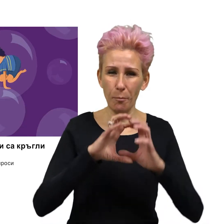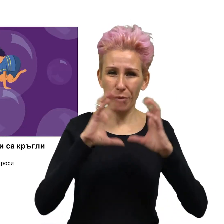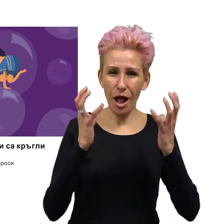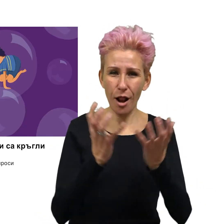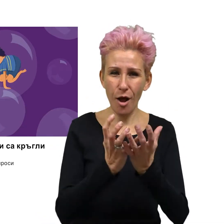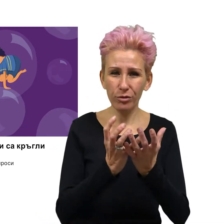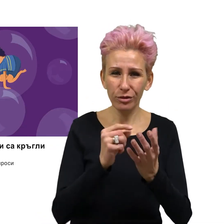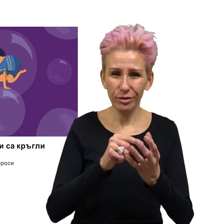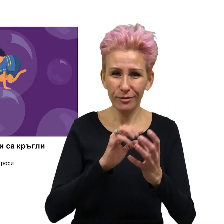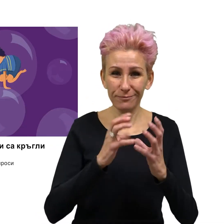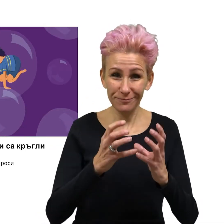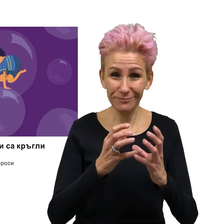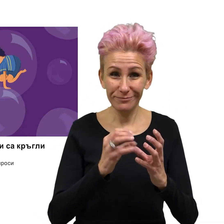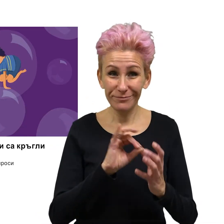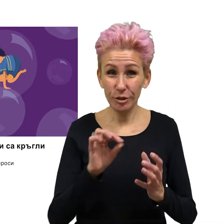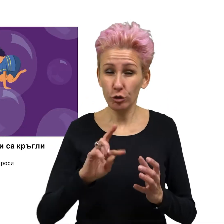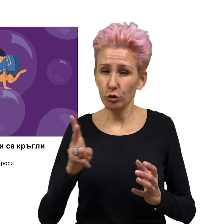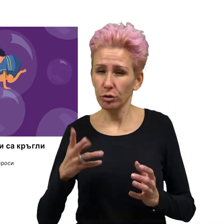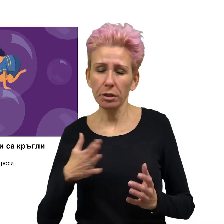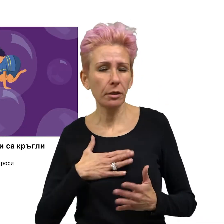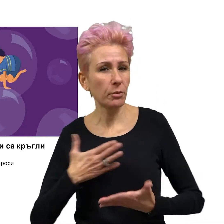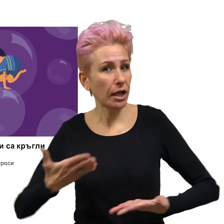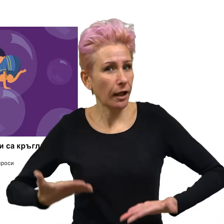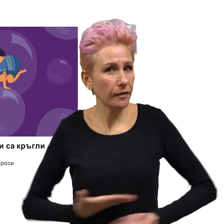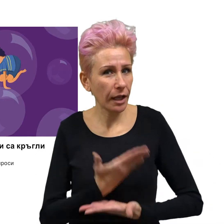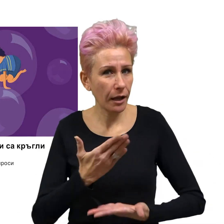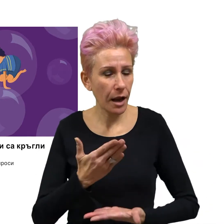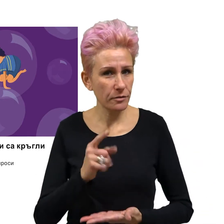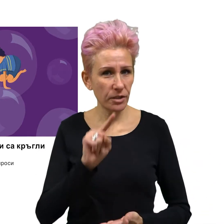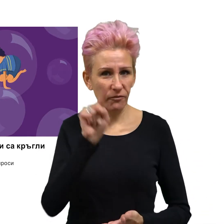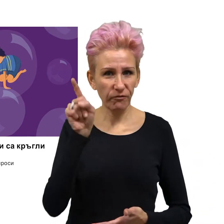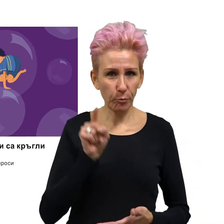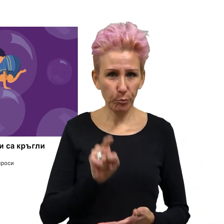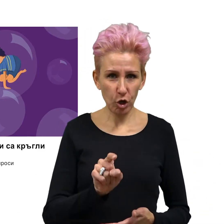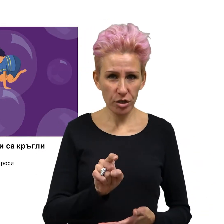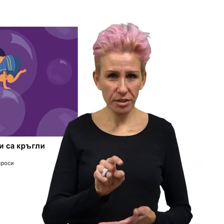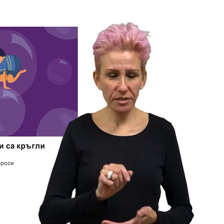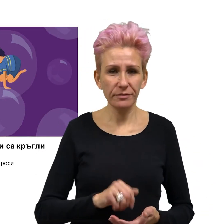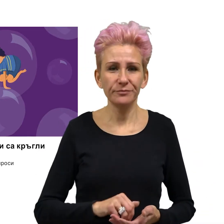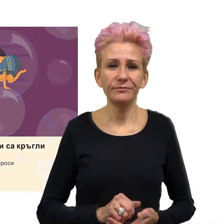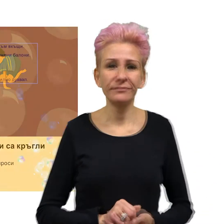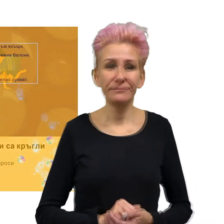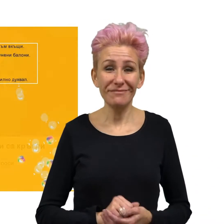ЗАЩО САПУНЕНИТЕ БАЛОНИ СА КРЪГЛИ? И други интересни въпроси.